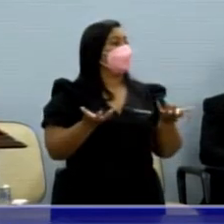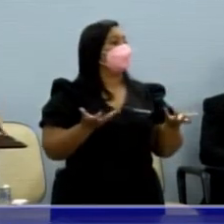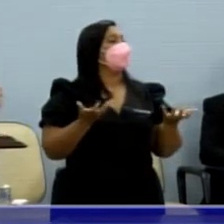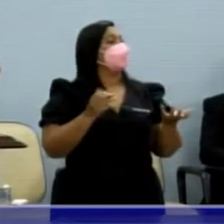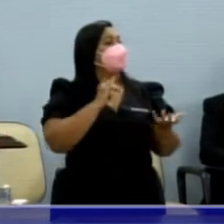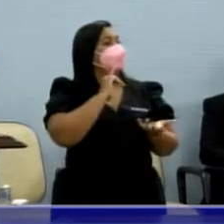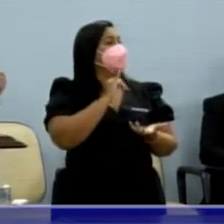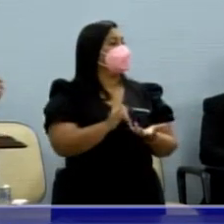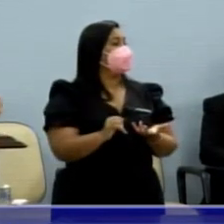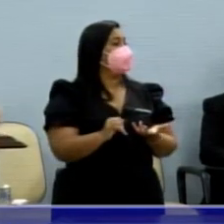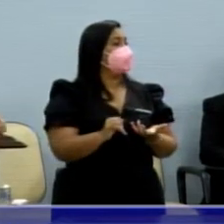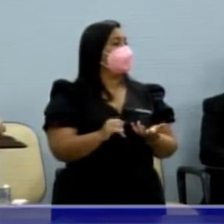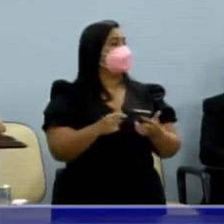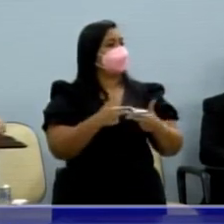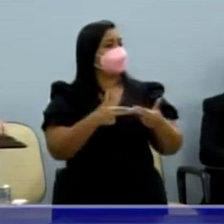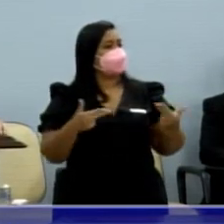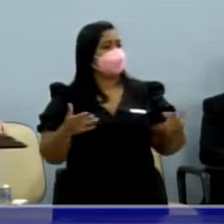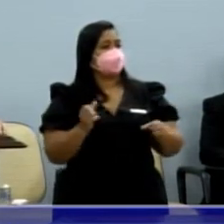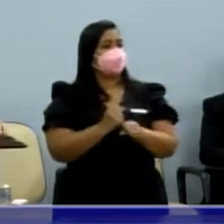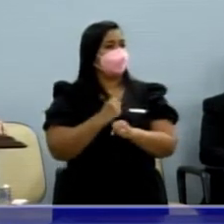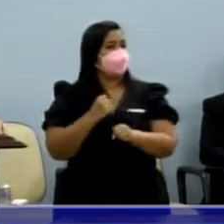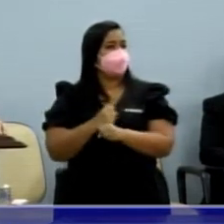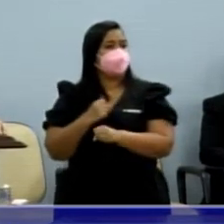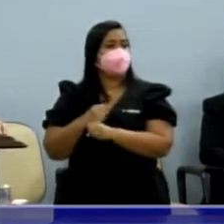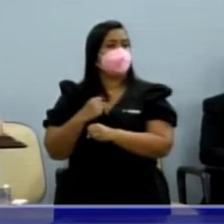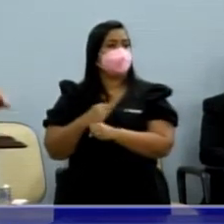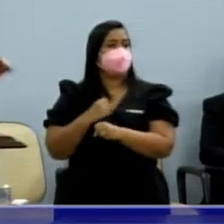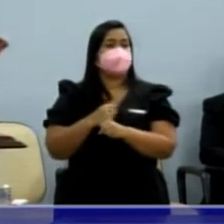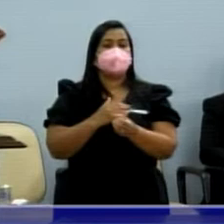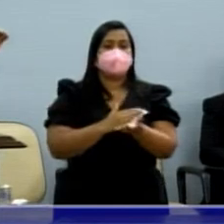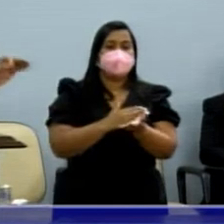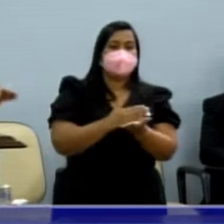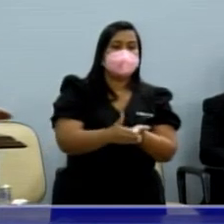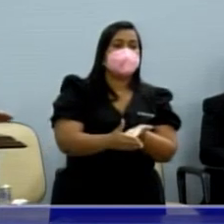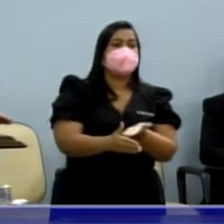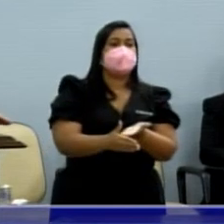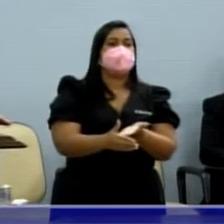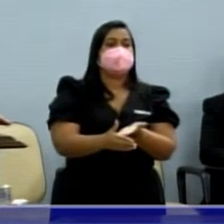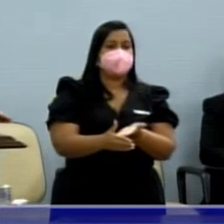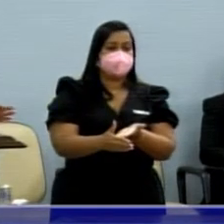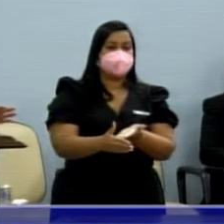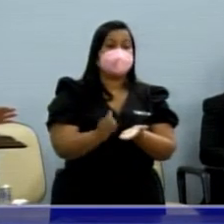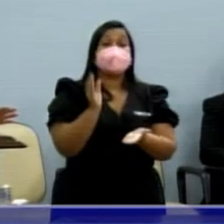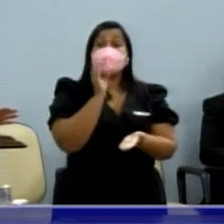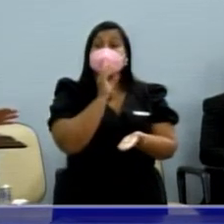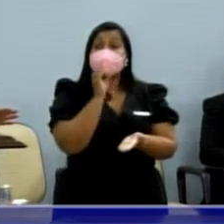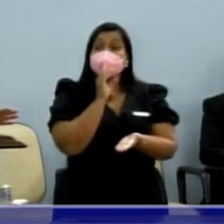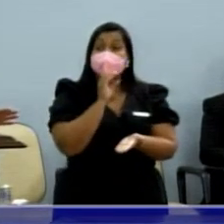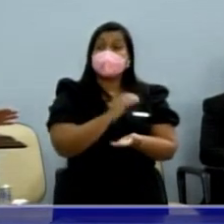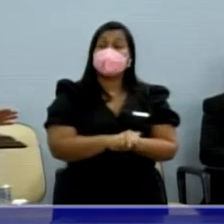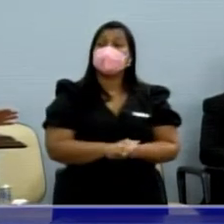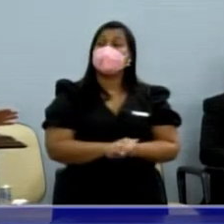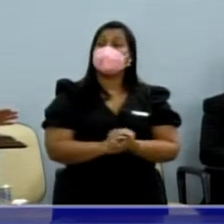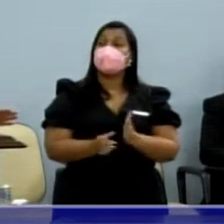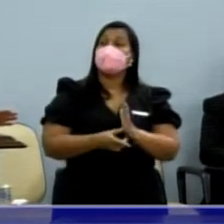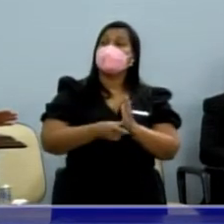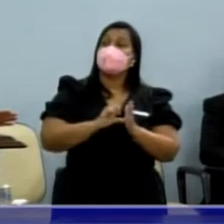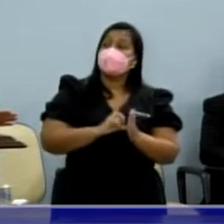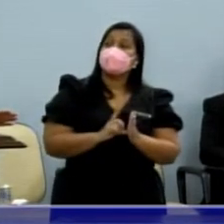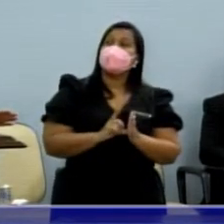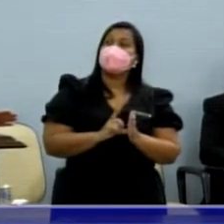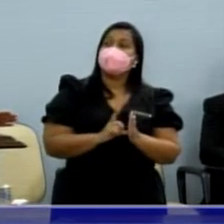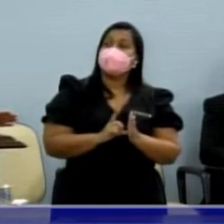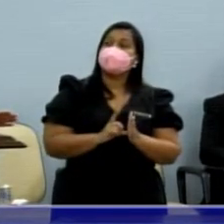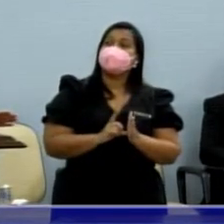registrado, as obras terão início muito em breve, ontem foi colocado ali,